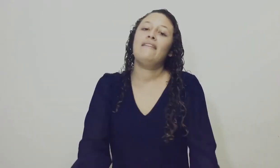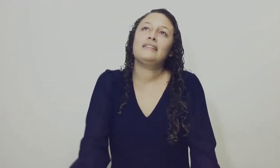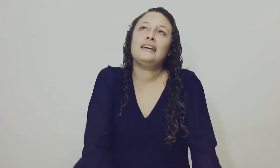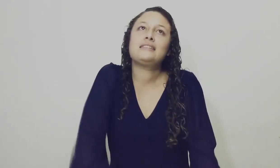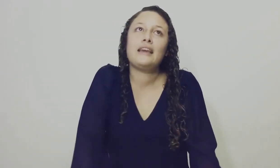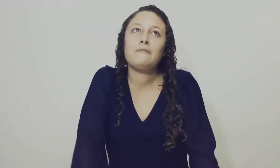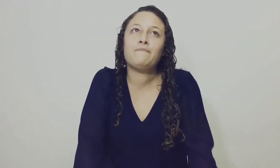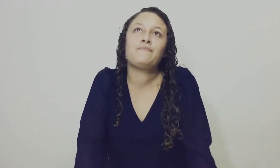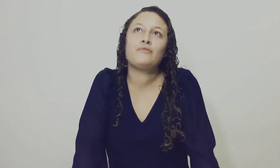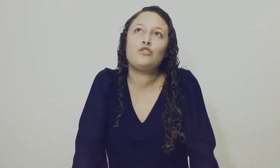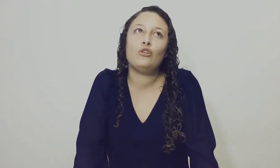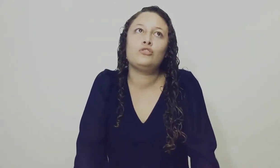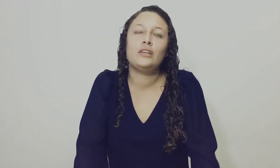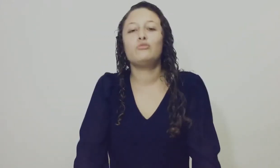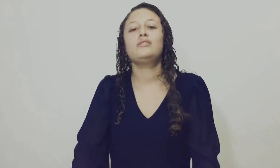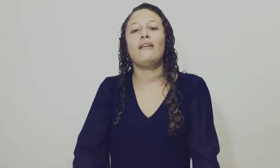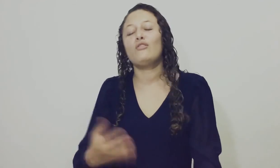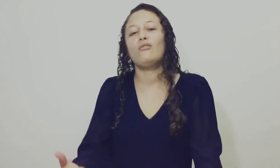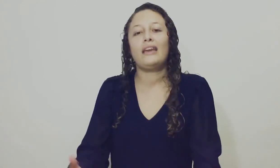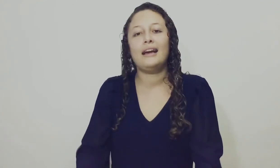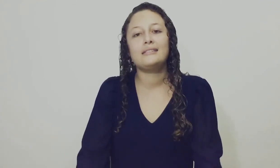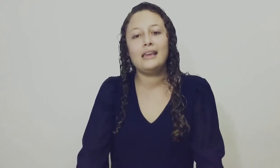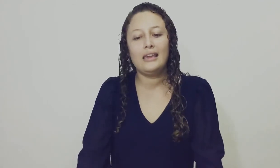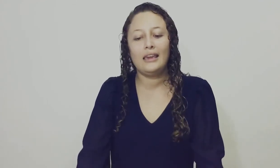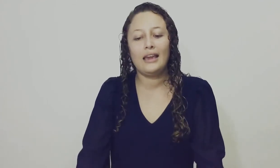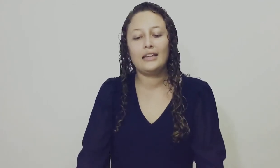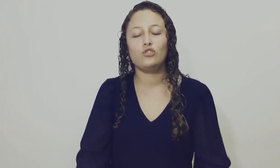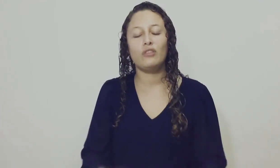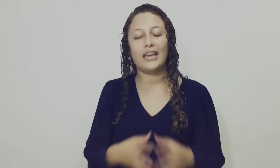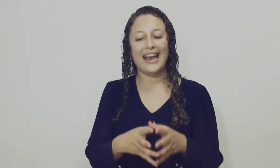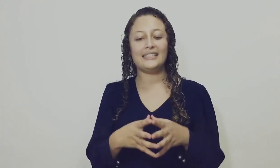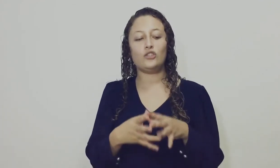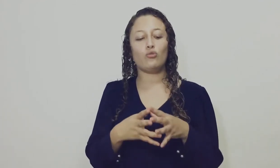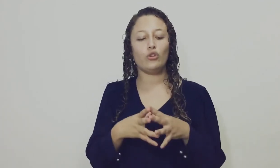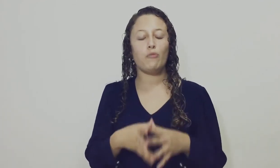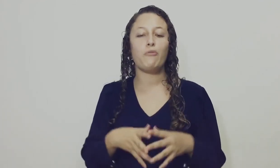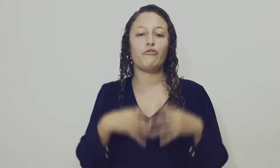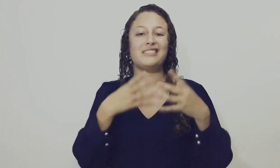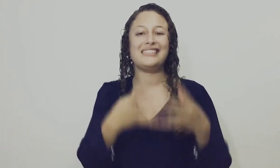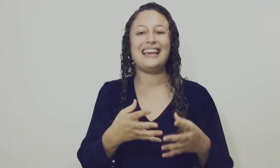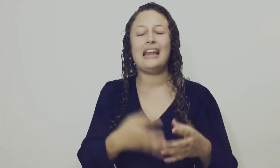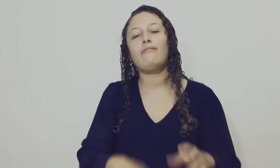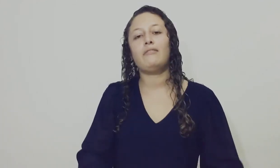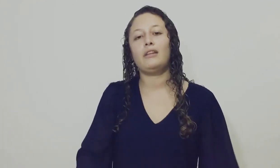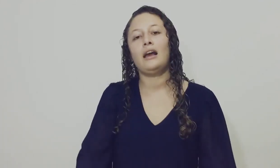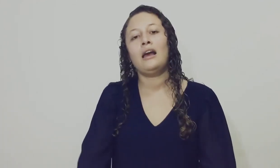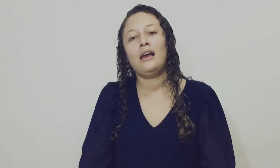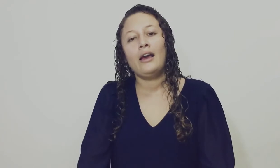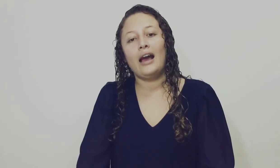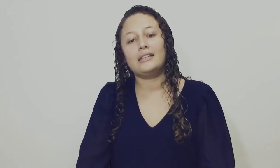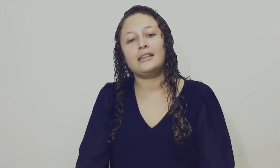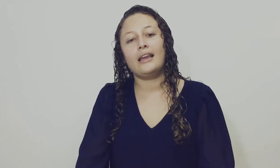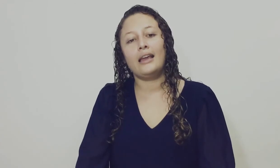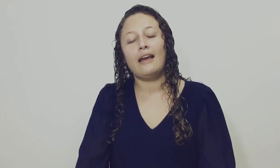La verdad Es que Dios Es muy Sabio En lo que Hace Y el hecho De que haya Incluido Profecía En la Biblia